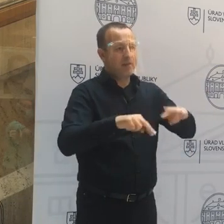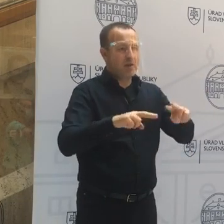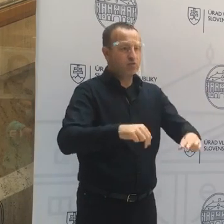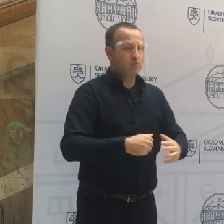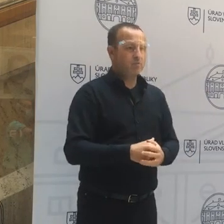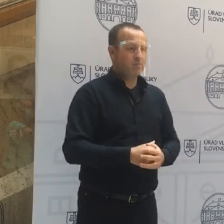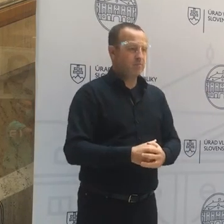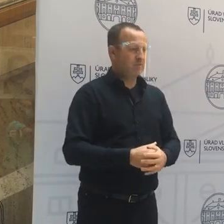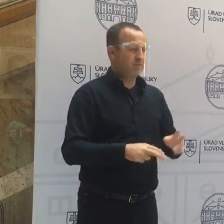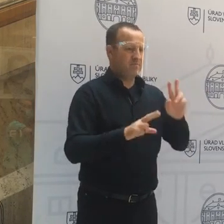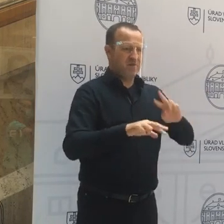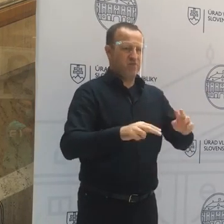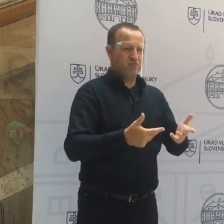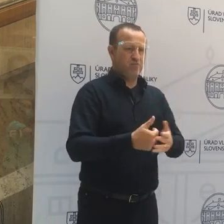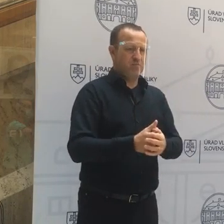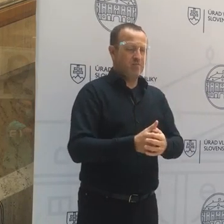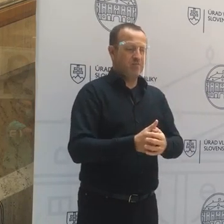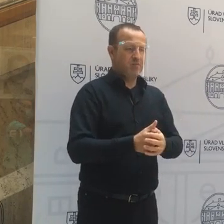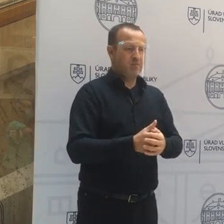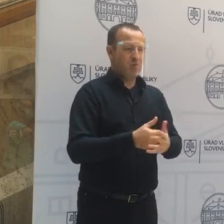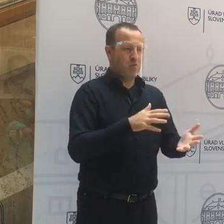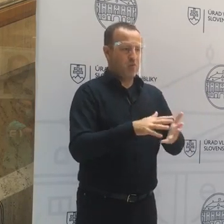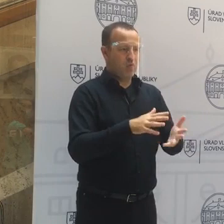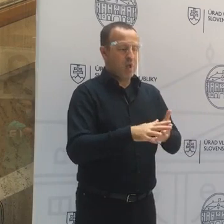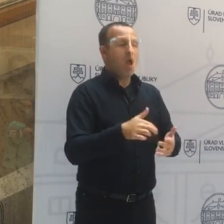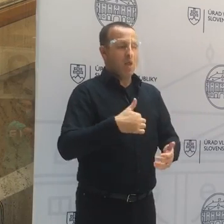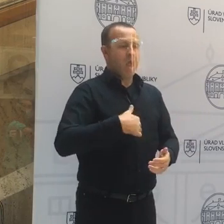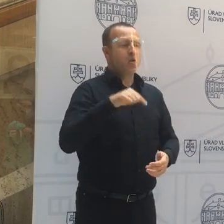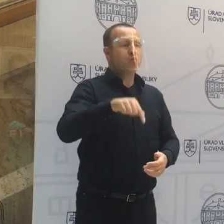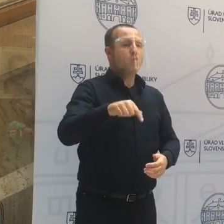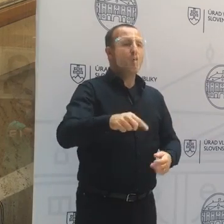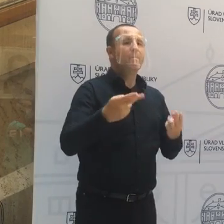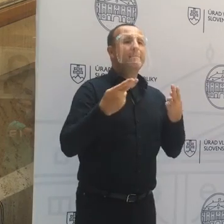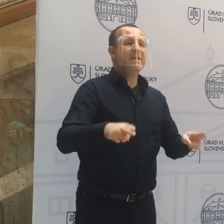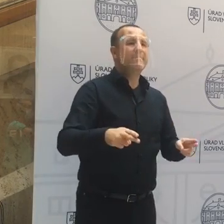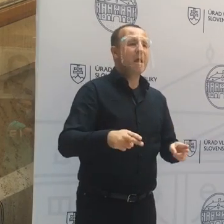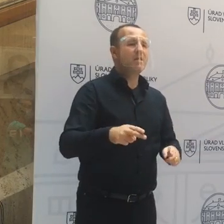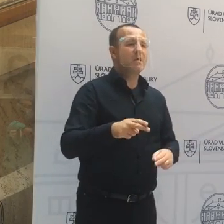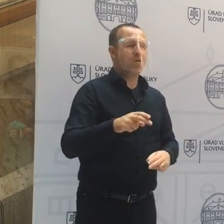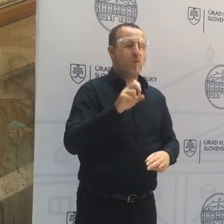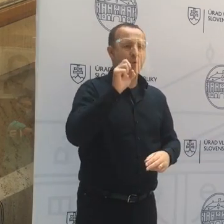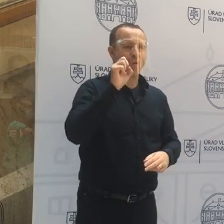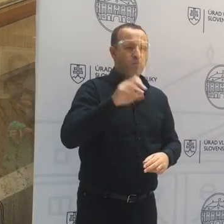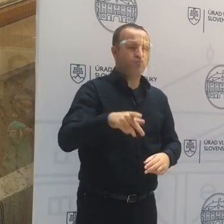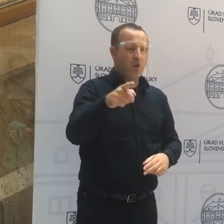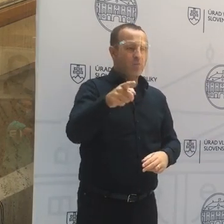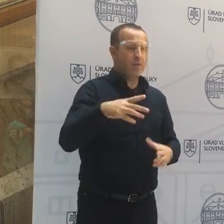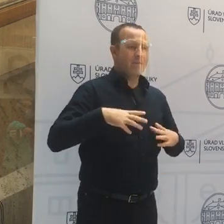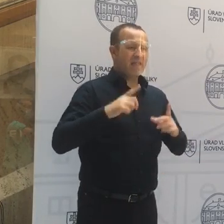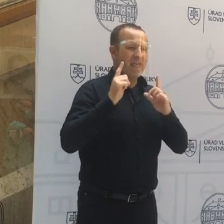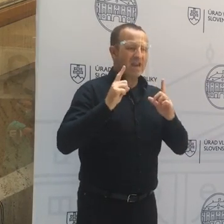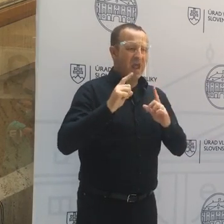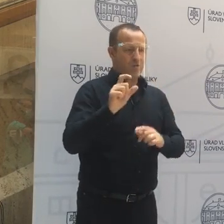kontrolu, lebo naozaj... Takto, zaujímam sa o to, pretože